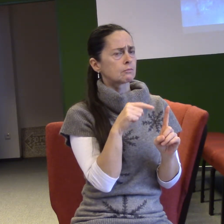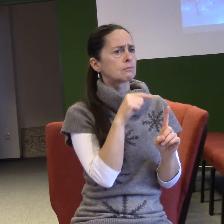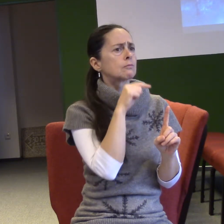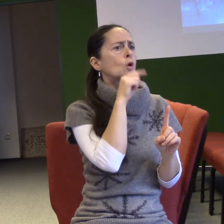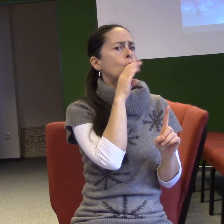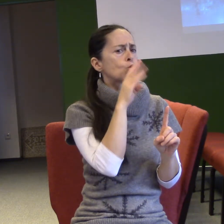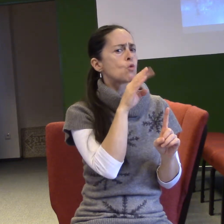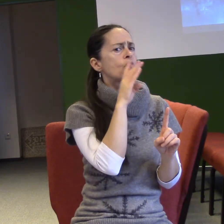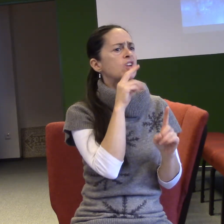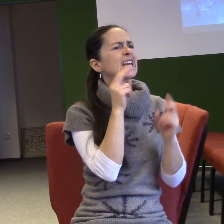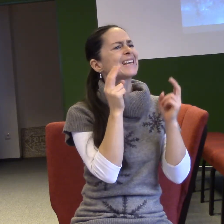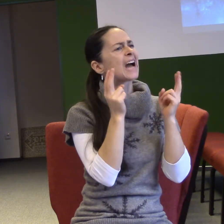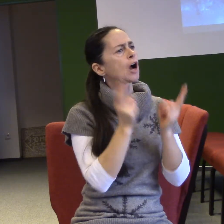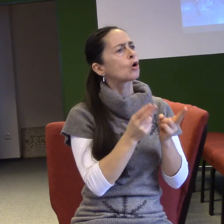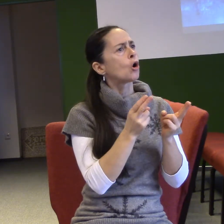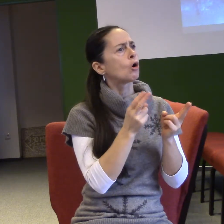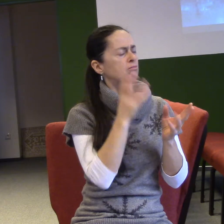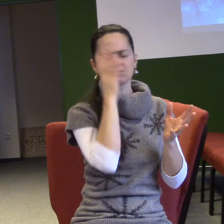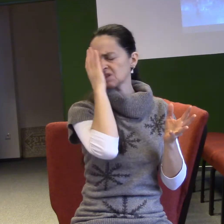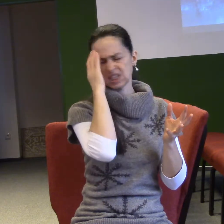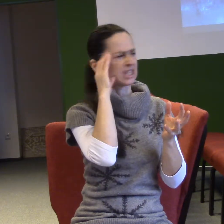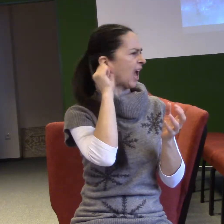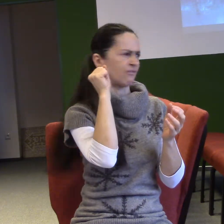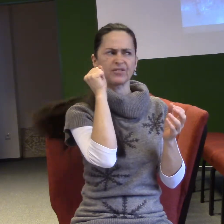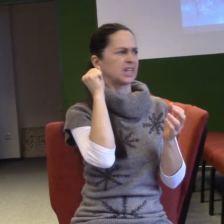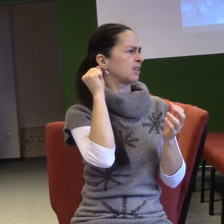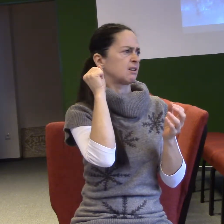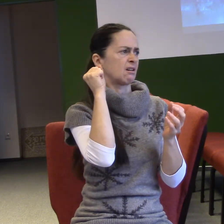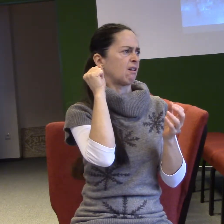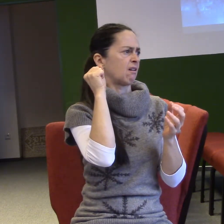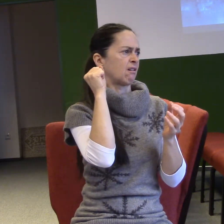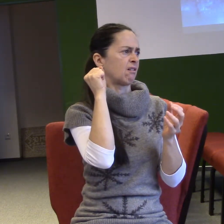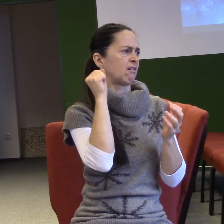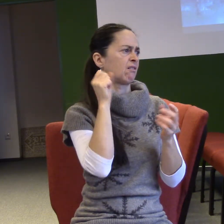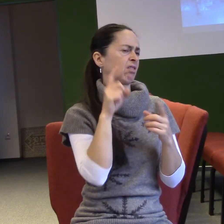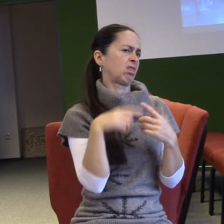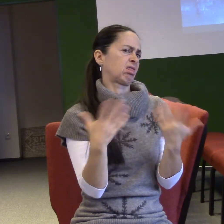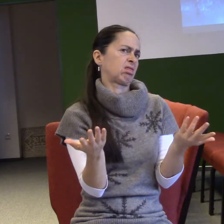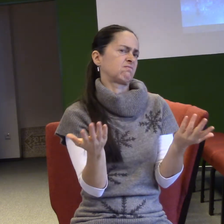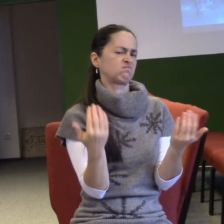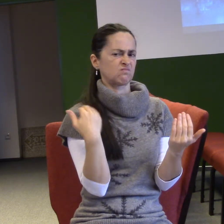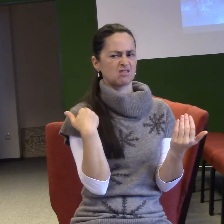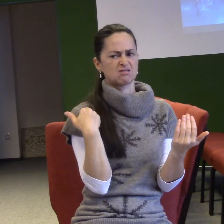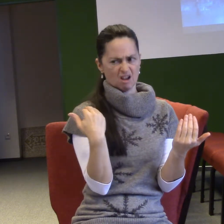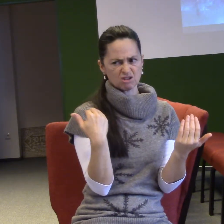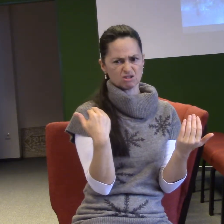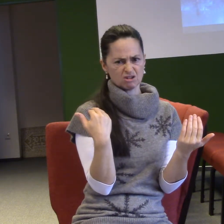On říká, byli jsme staří, jsme staří a budeme ještě starší. My a děti,